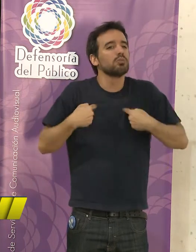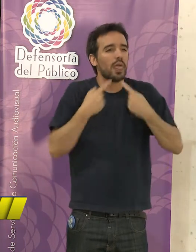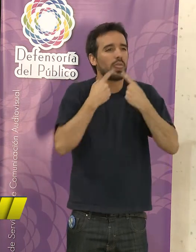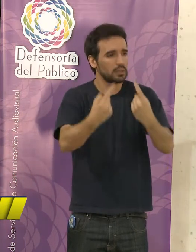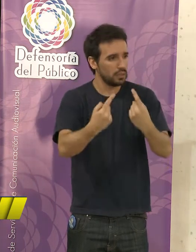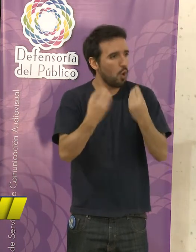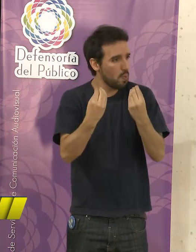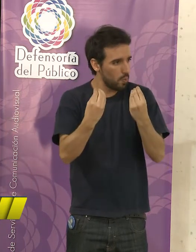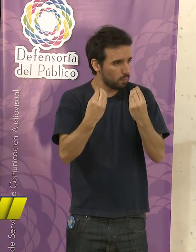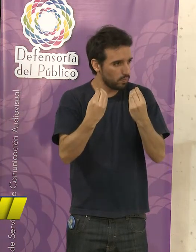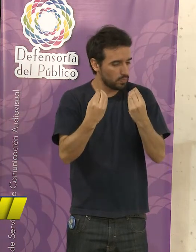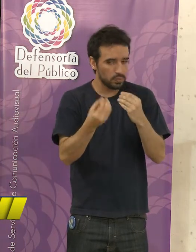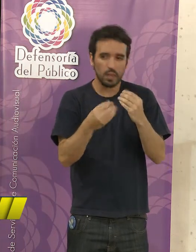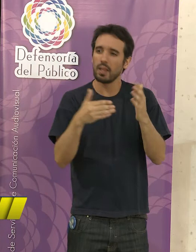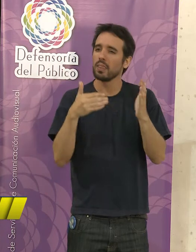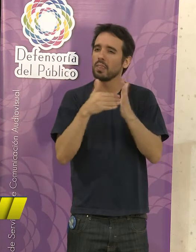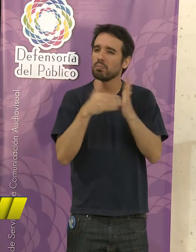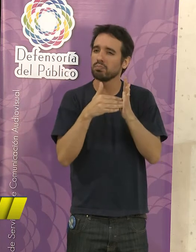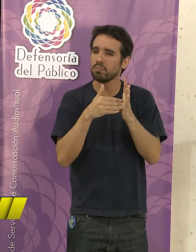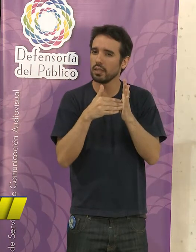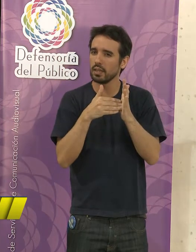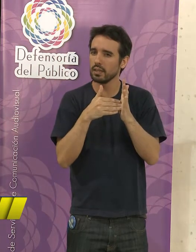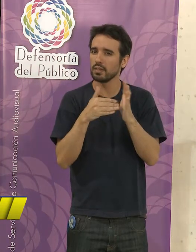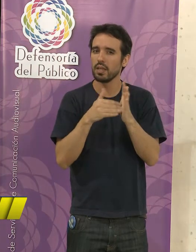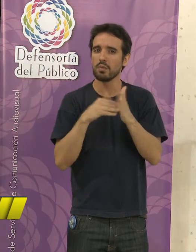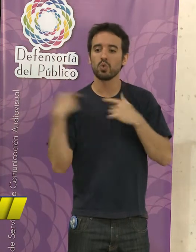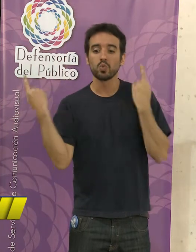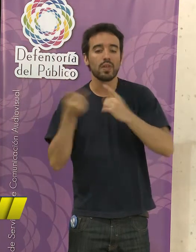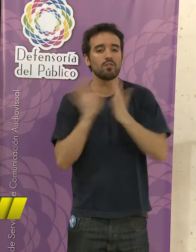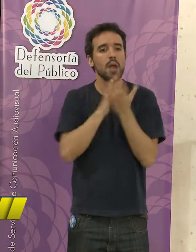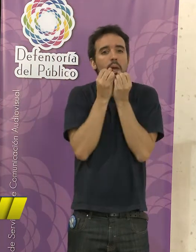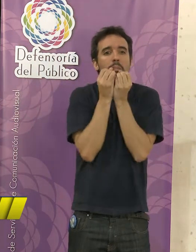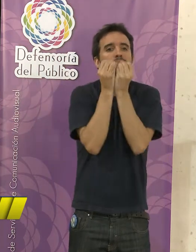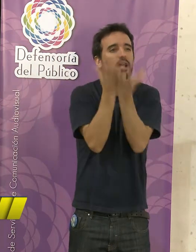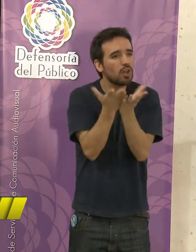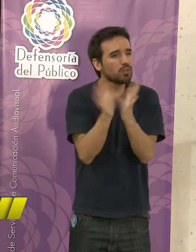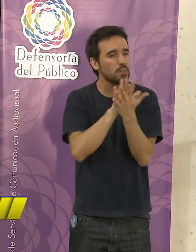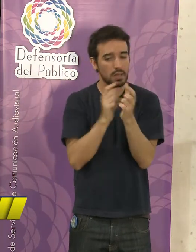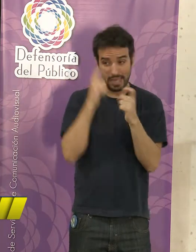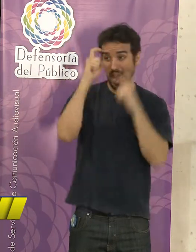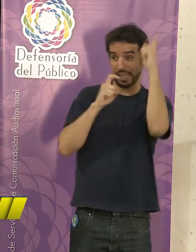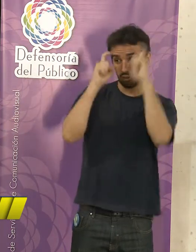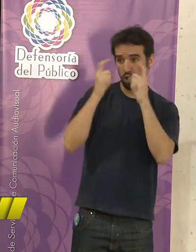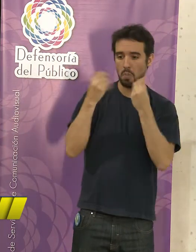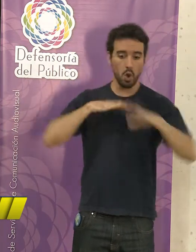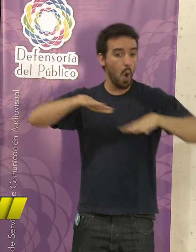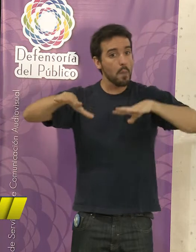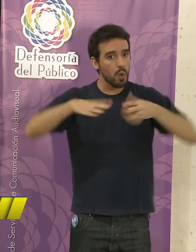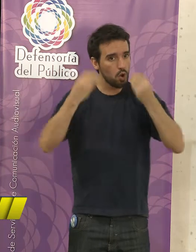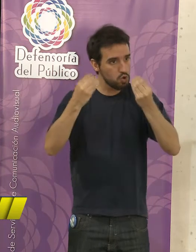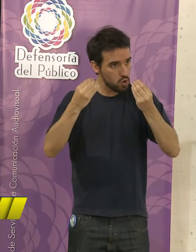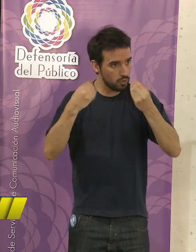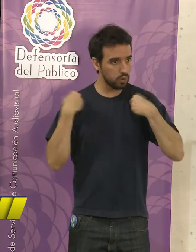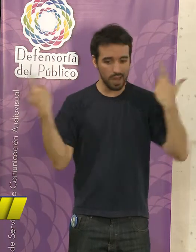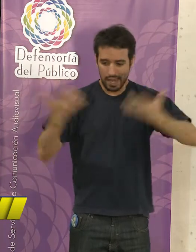tiene que ver mucho con nuestras expresiones, con nuestros gestos, con cómo nos movemos, o sea, con